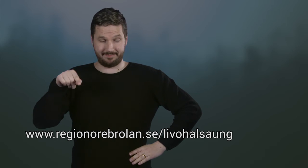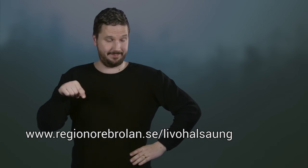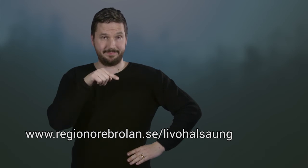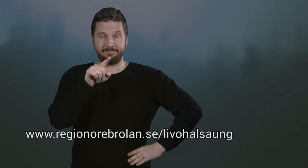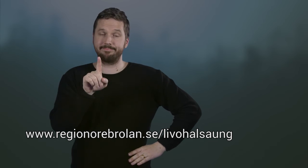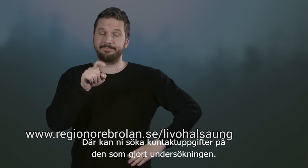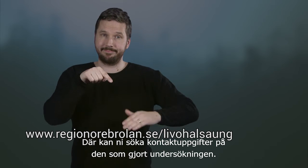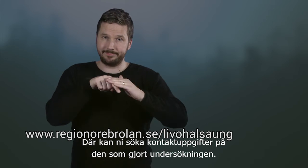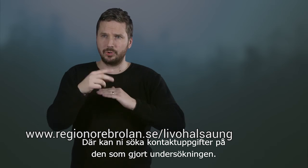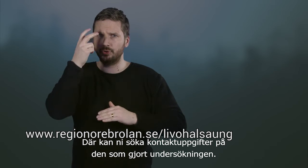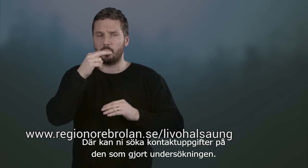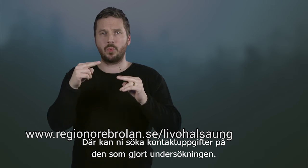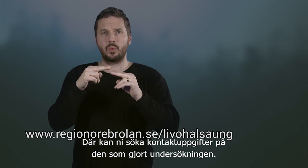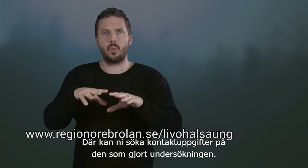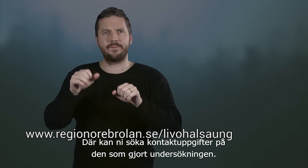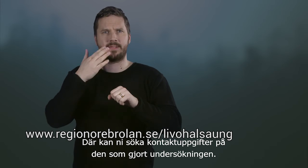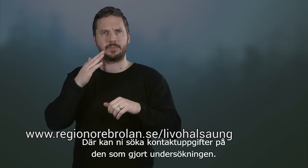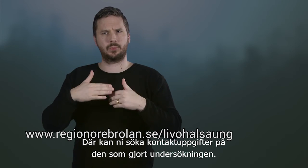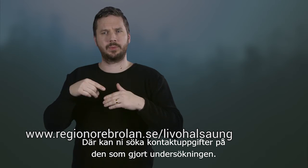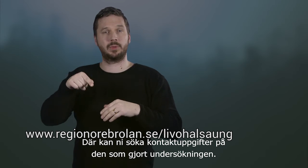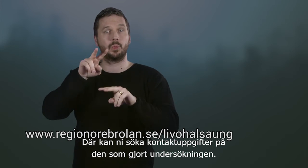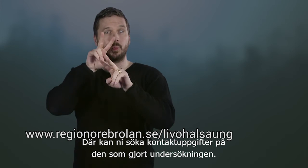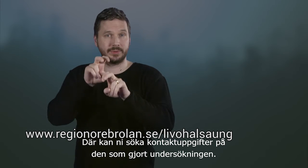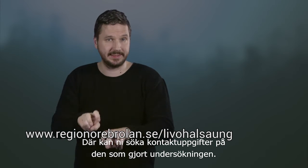Där kan ni söka kontaktuppgifter på den som gjort undersökningen.